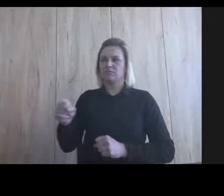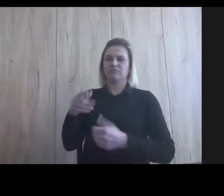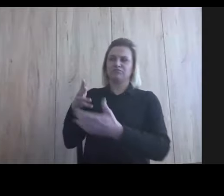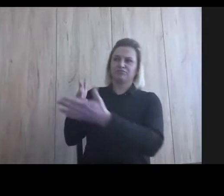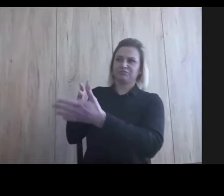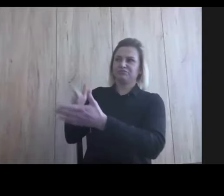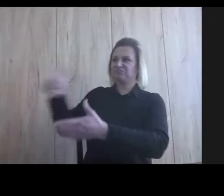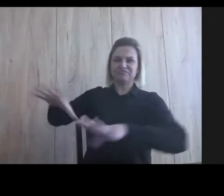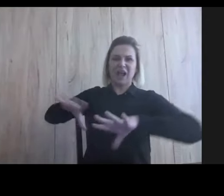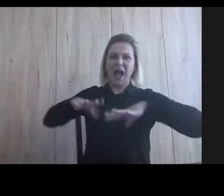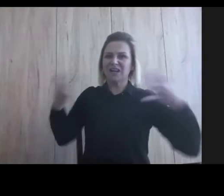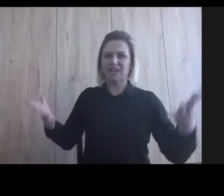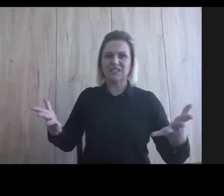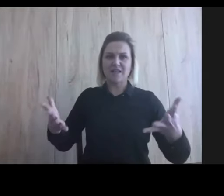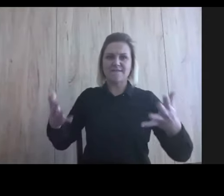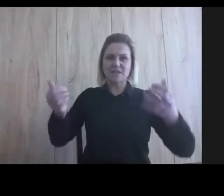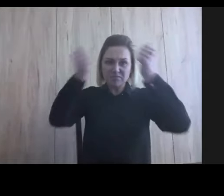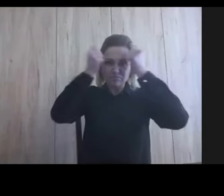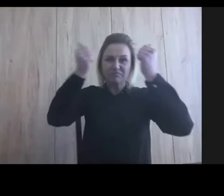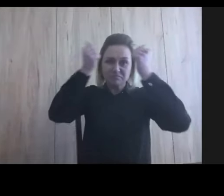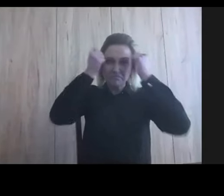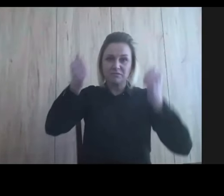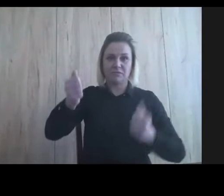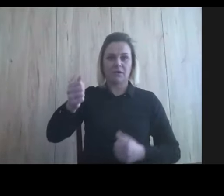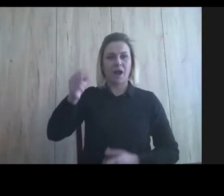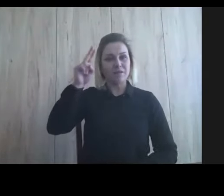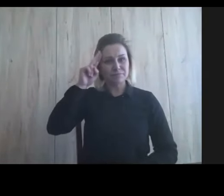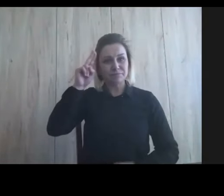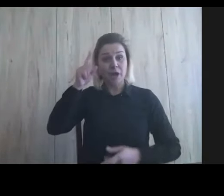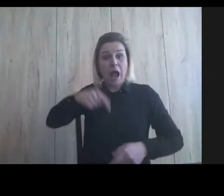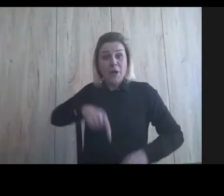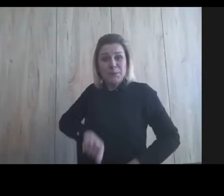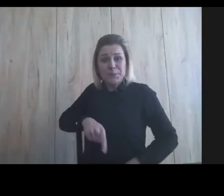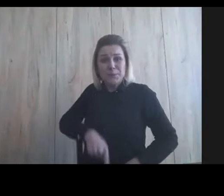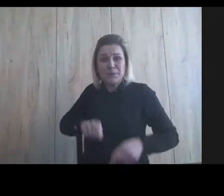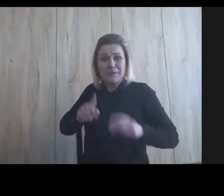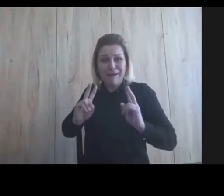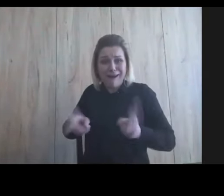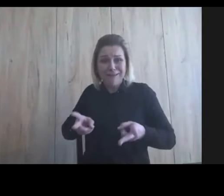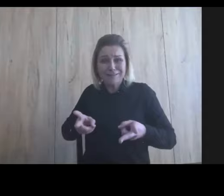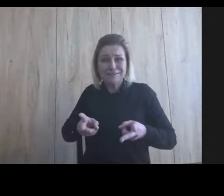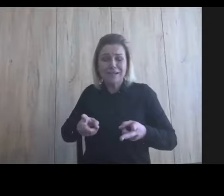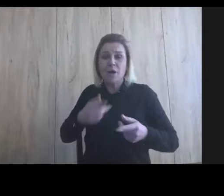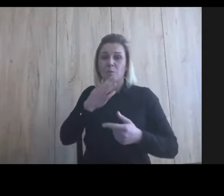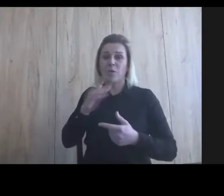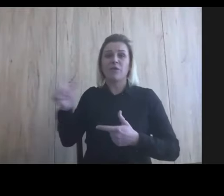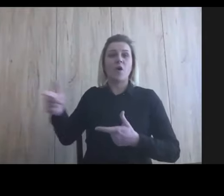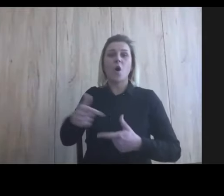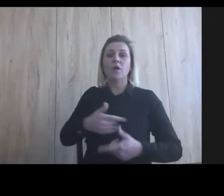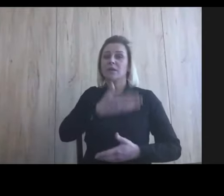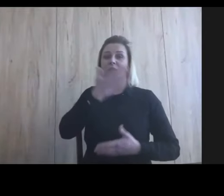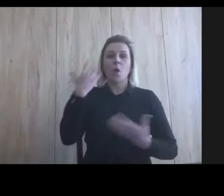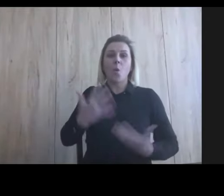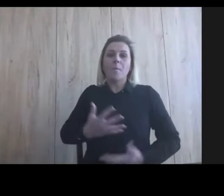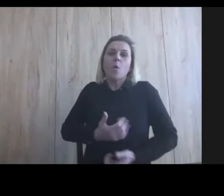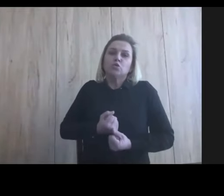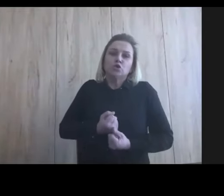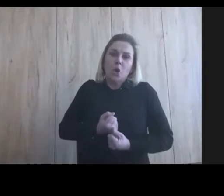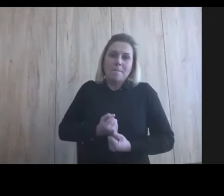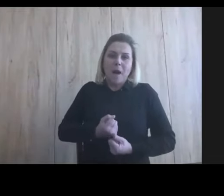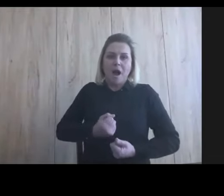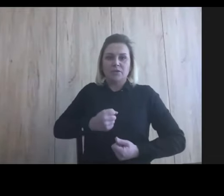że dziecko zaczyna bić się w głowę, a kiedy dziecko się zesiusiało, to pani zdefiniowała, że dziecko nie trzyma potrzeb fizjologicznych.